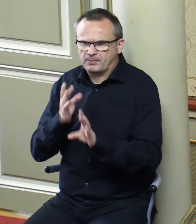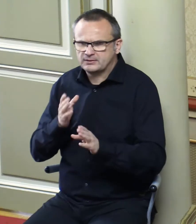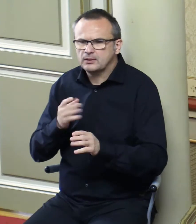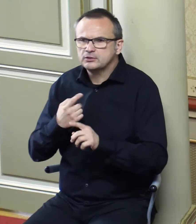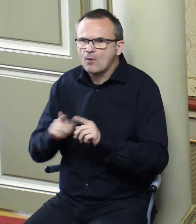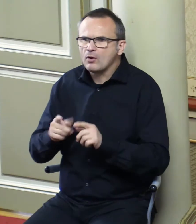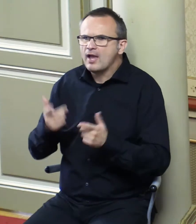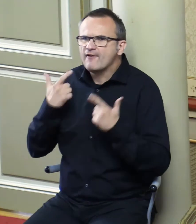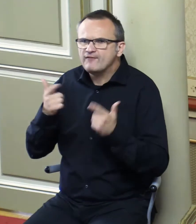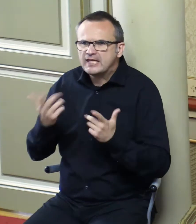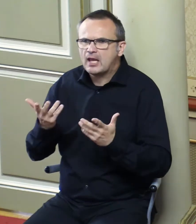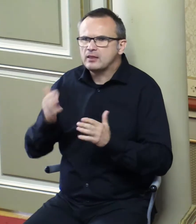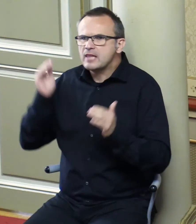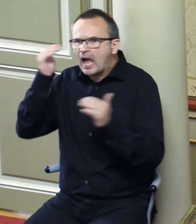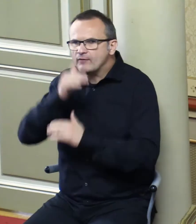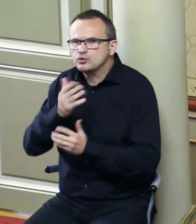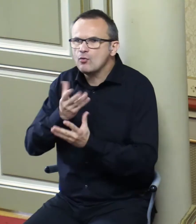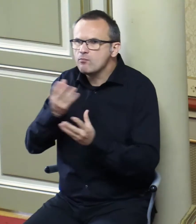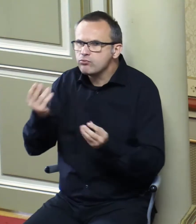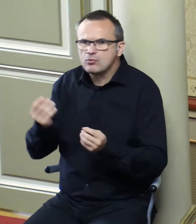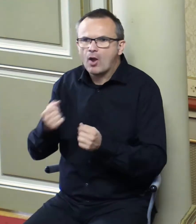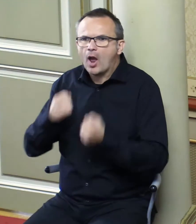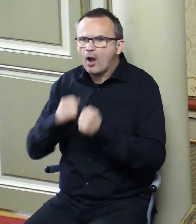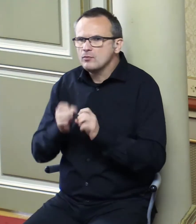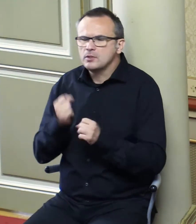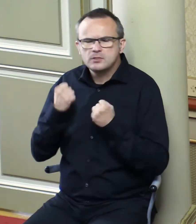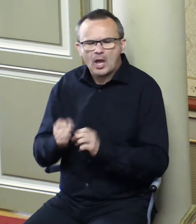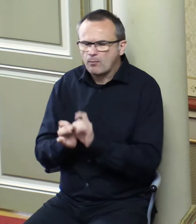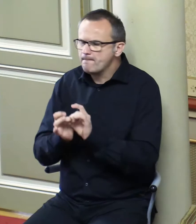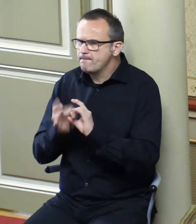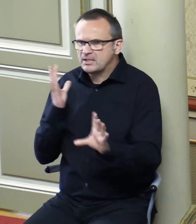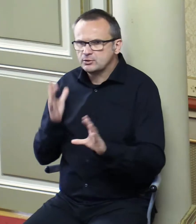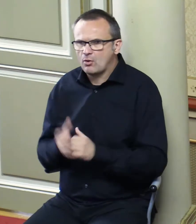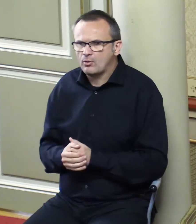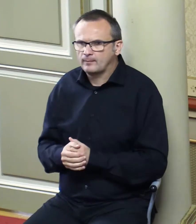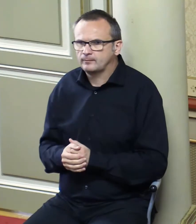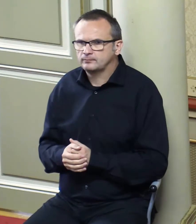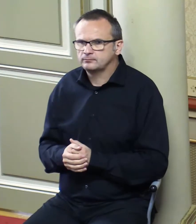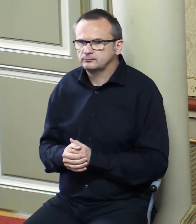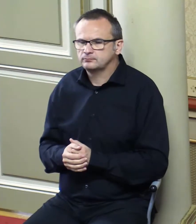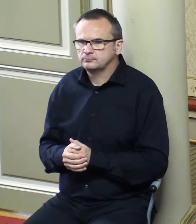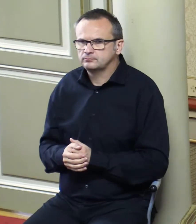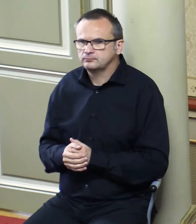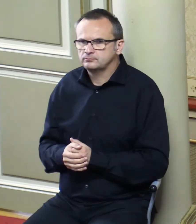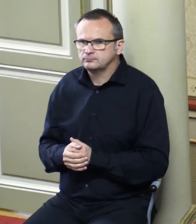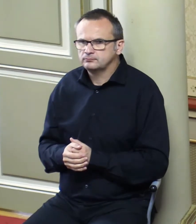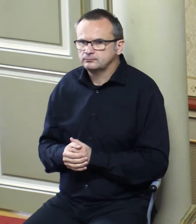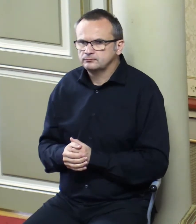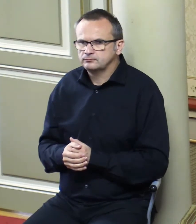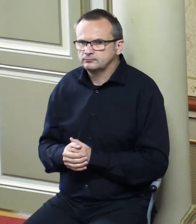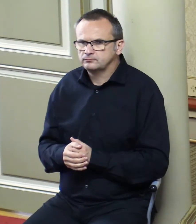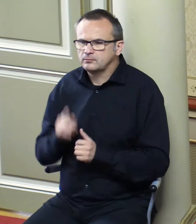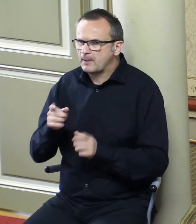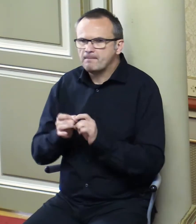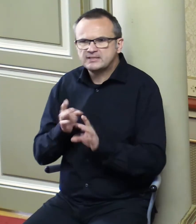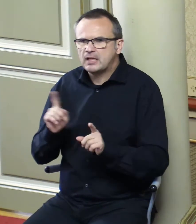satima, vikendom itd. u različitim dijelovima grada gdje se vozi potpuno brzinom, jako puno većem od one koje je